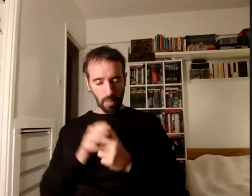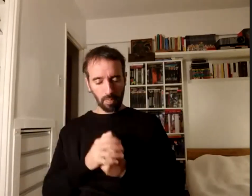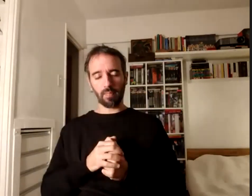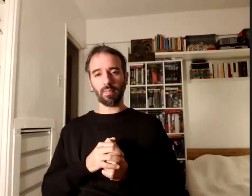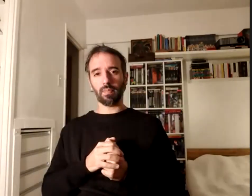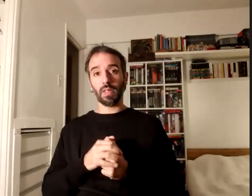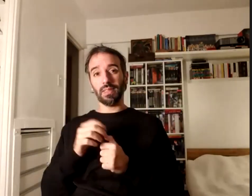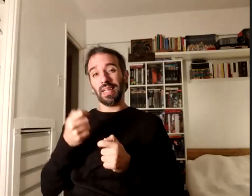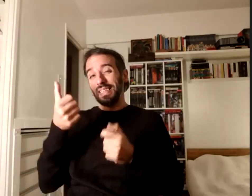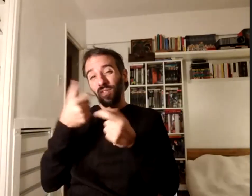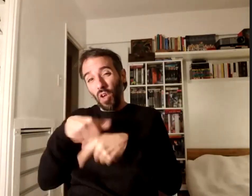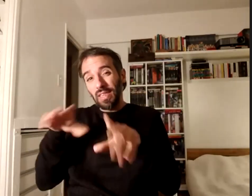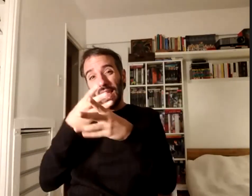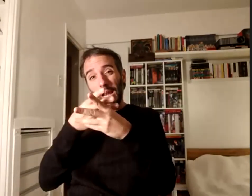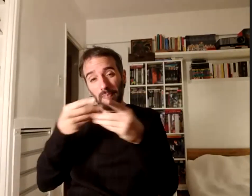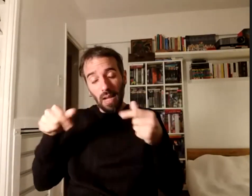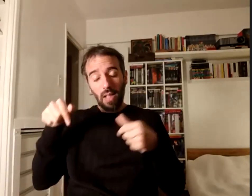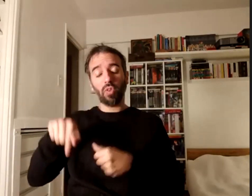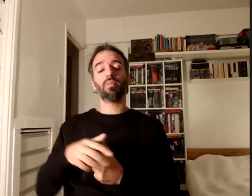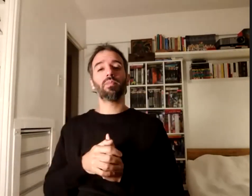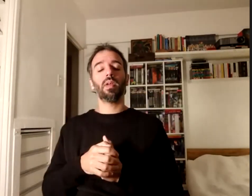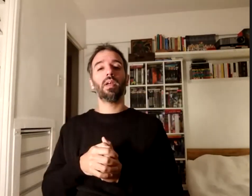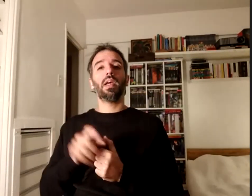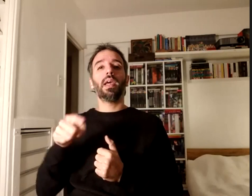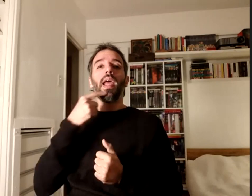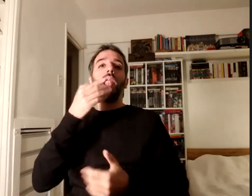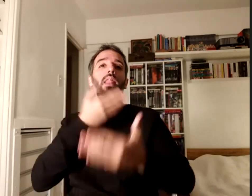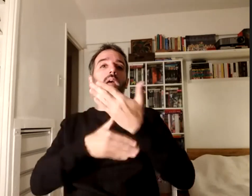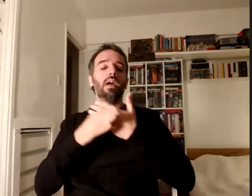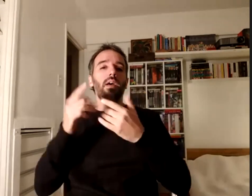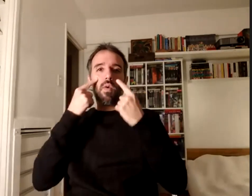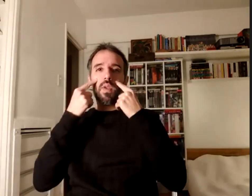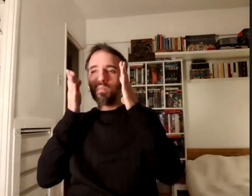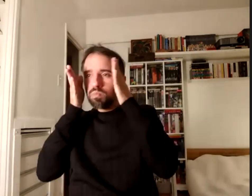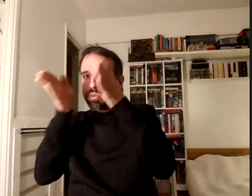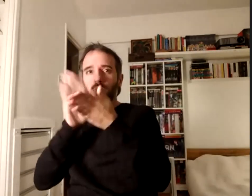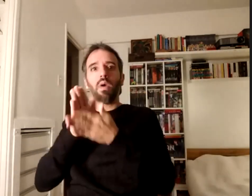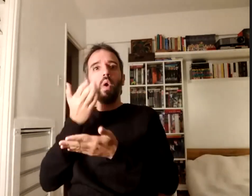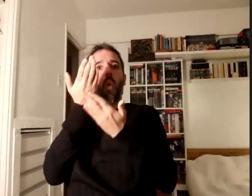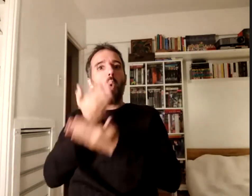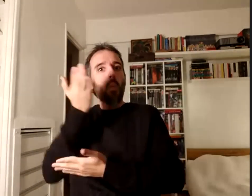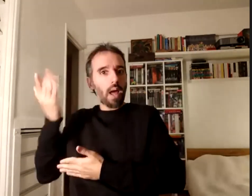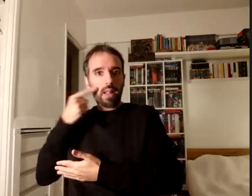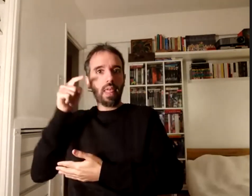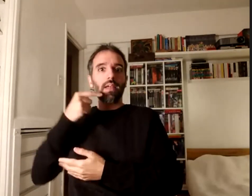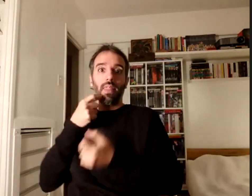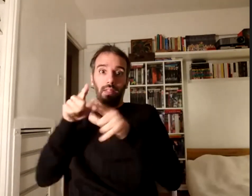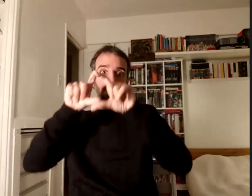este seminario la Discapacidad desde la Perspectiva de las Humanidades que le da nombre al libro constituye un proyecto que